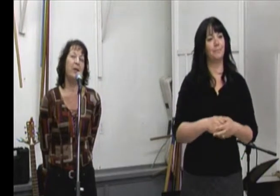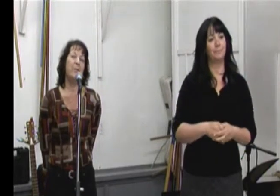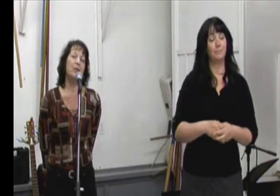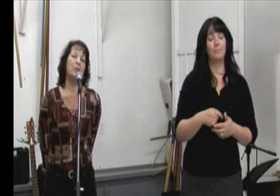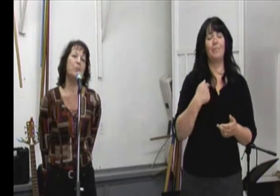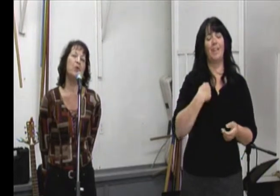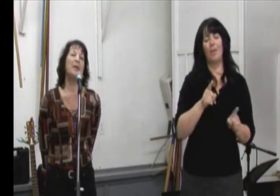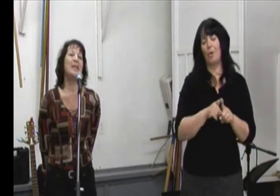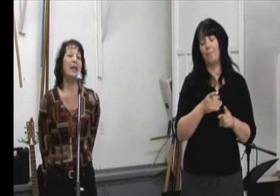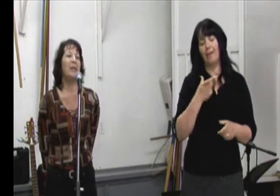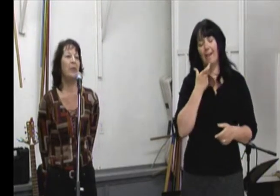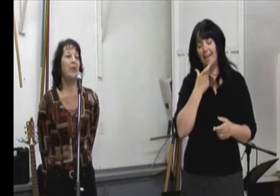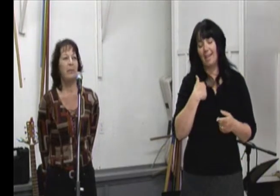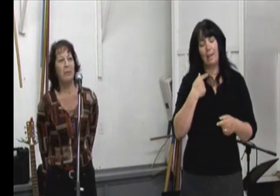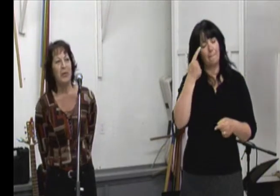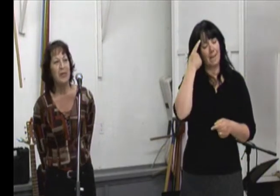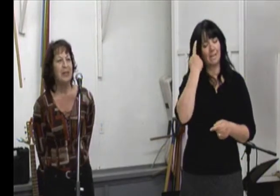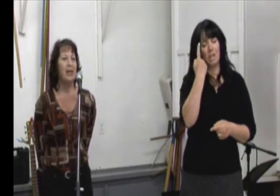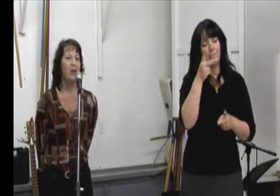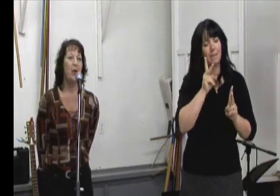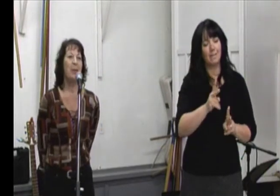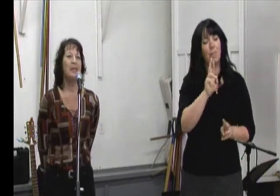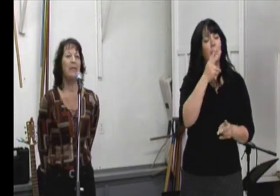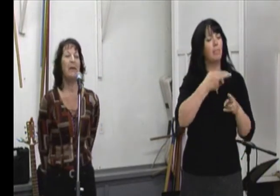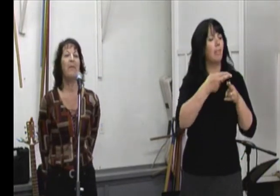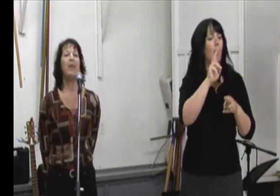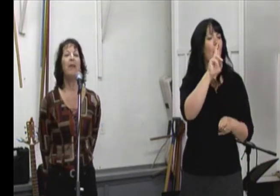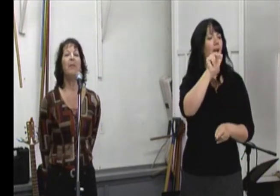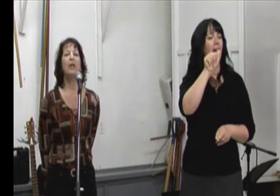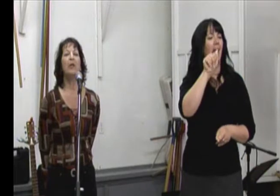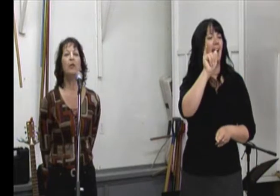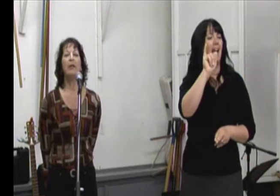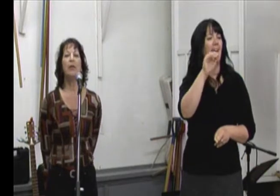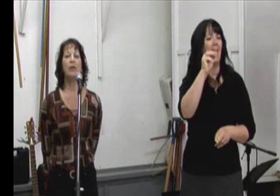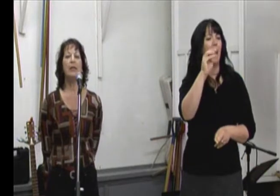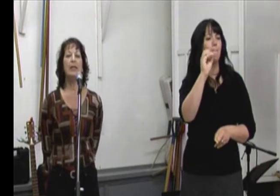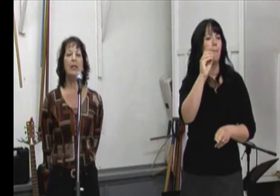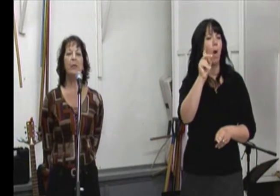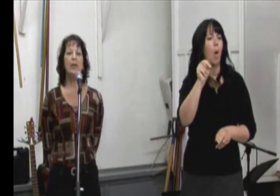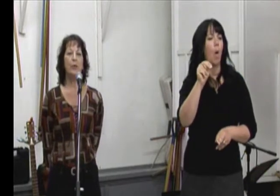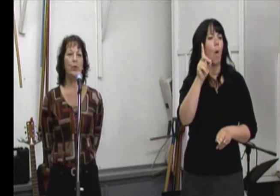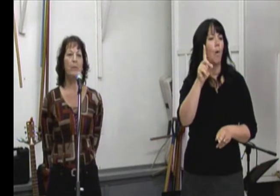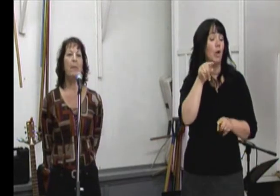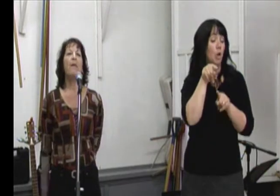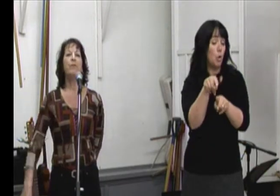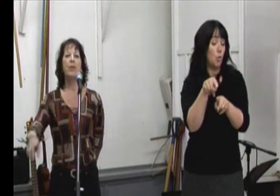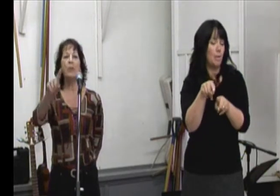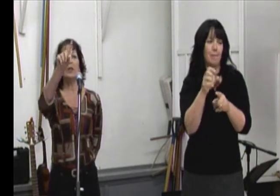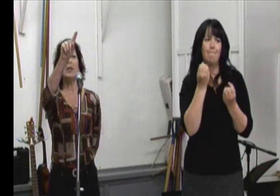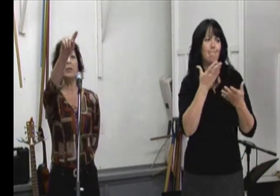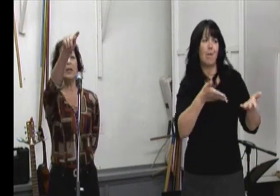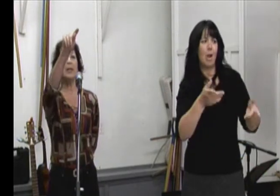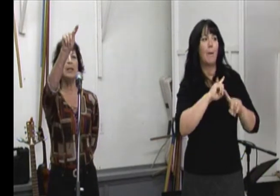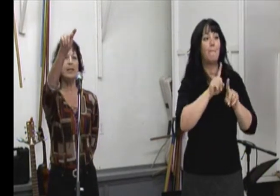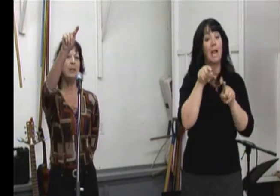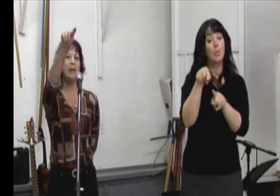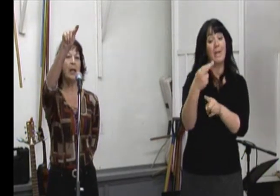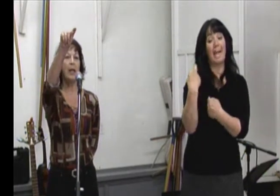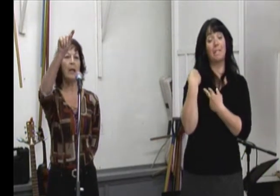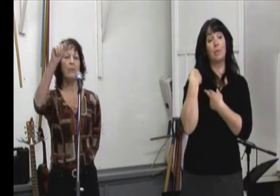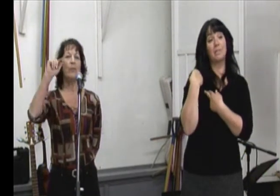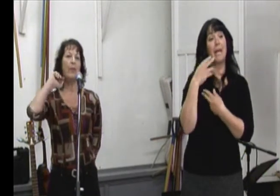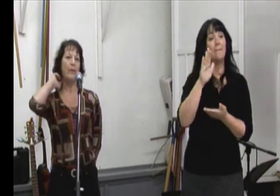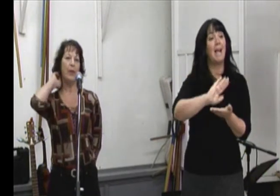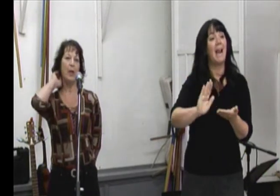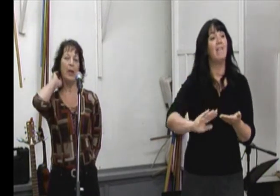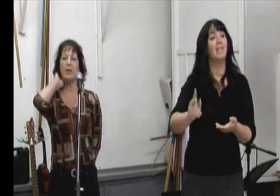Ça me ferait parce que moi, je pense à Raymond qui n pas ici encore récentement. Puis que tous les vendredis, c'est lui qui s'occupe de nettoyer la toilette des hommes